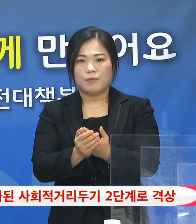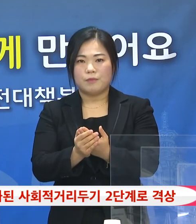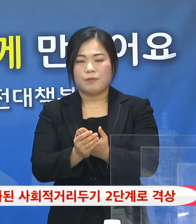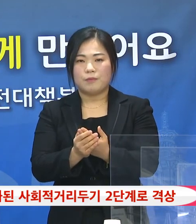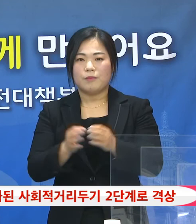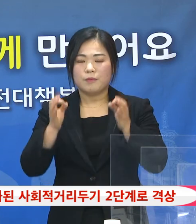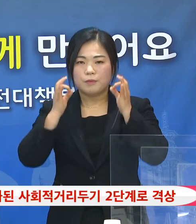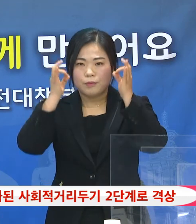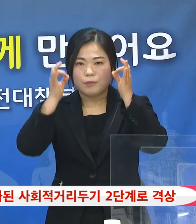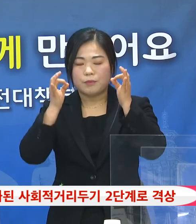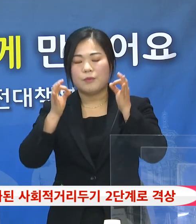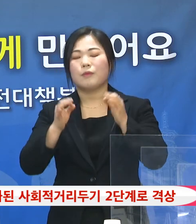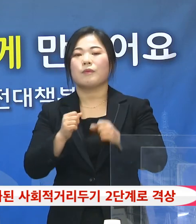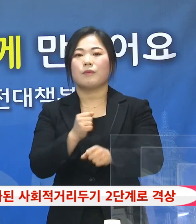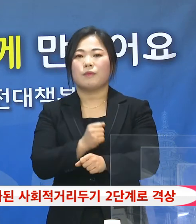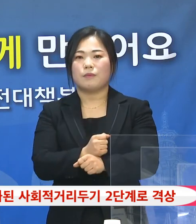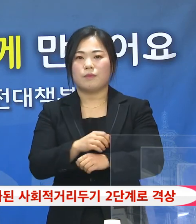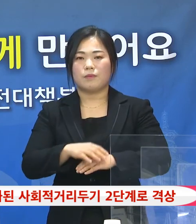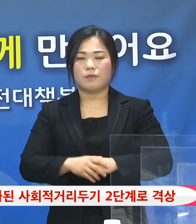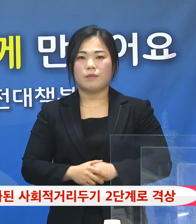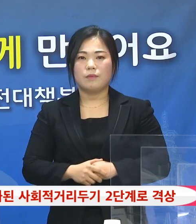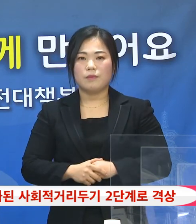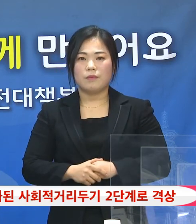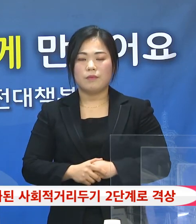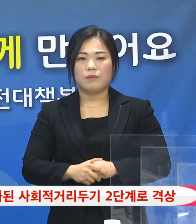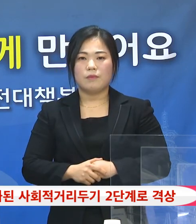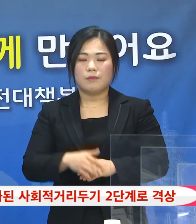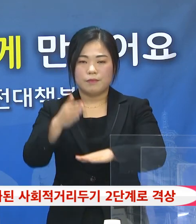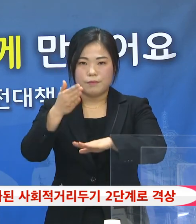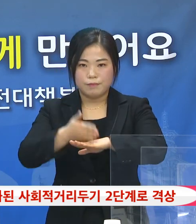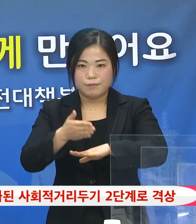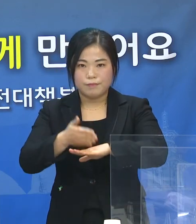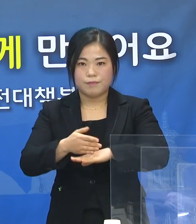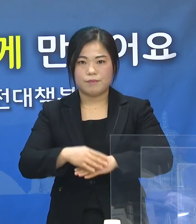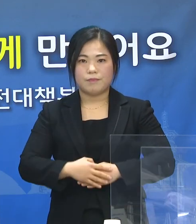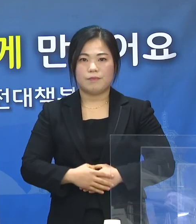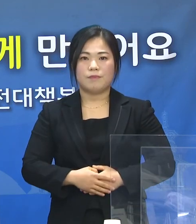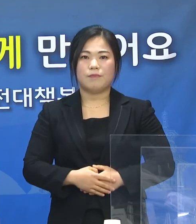확산 방지를 위하여 최선의 노력을 다하겠습니다. 감사합니다. 감사합니다.